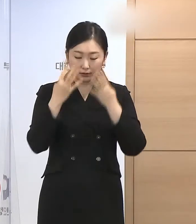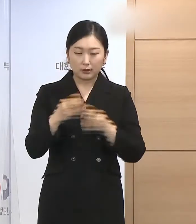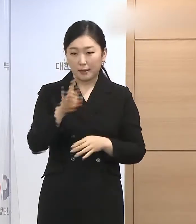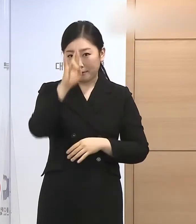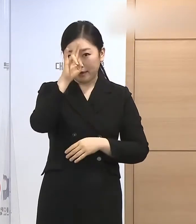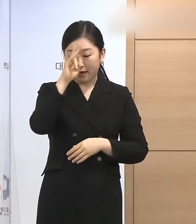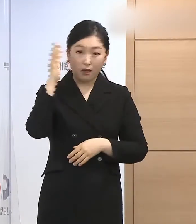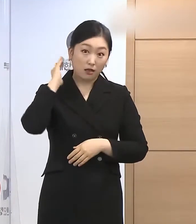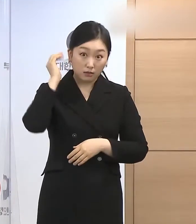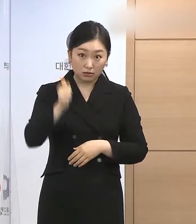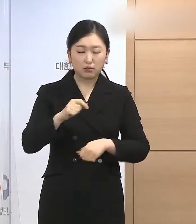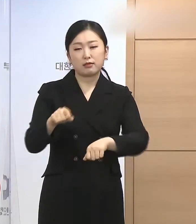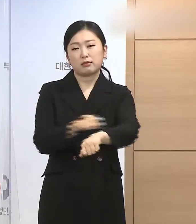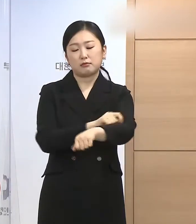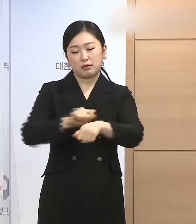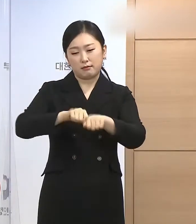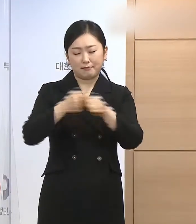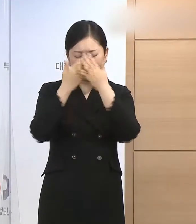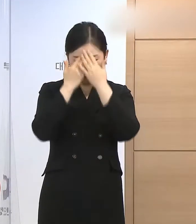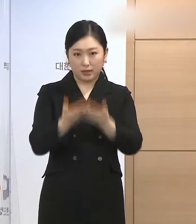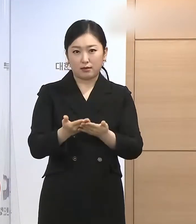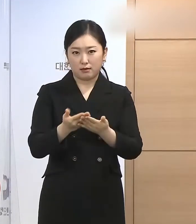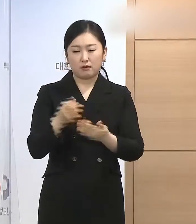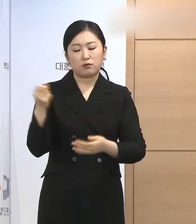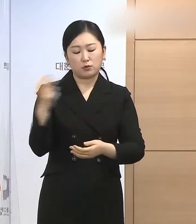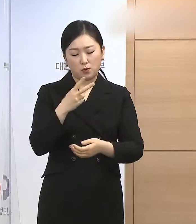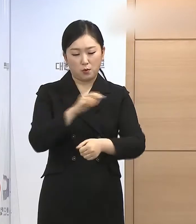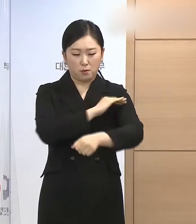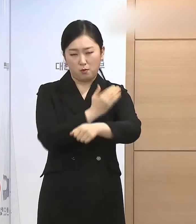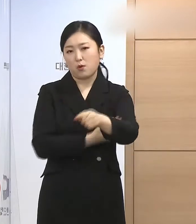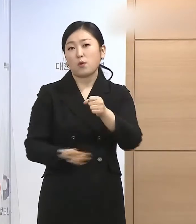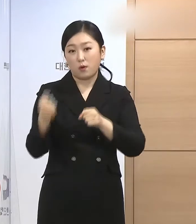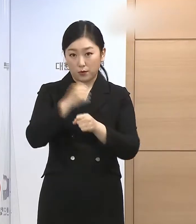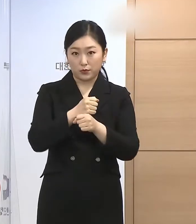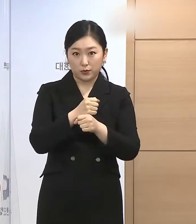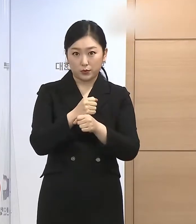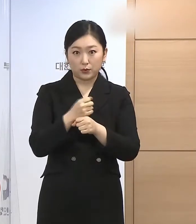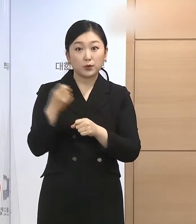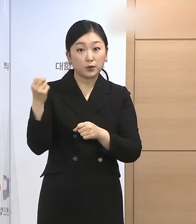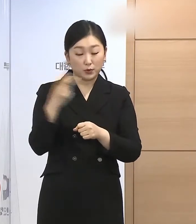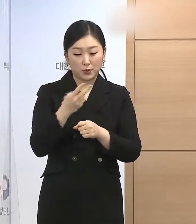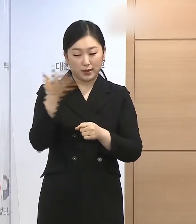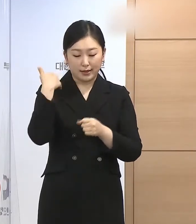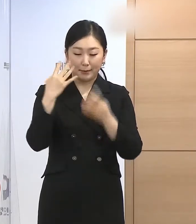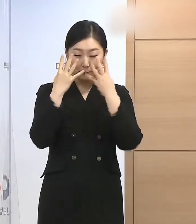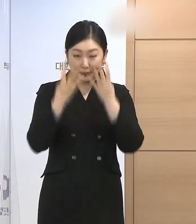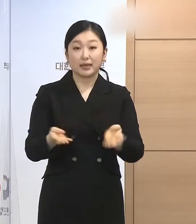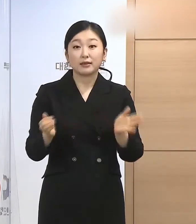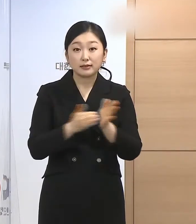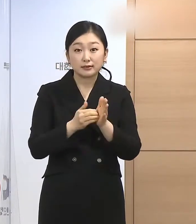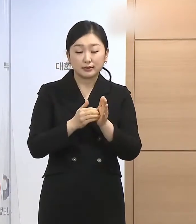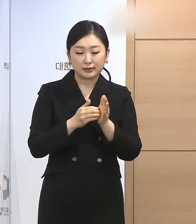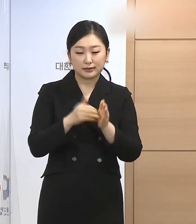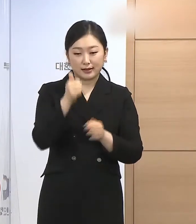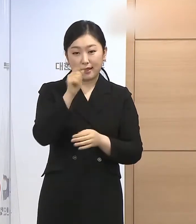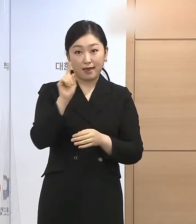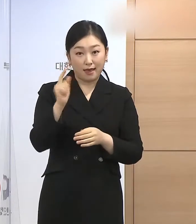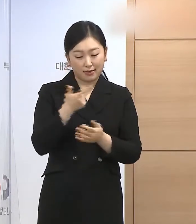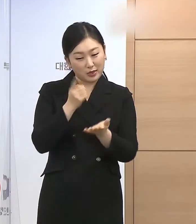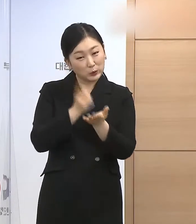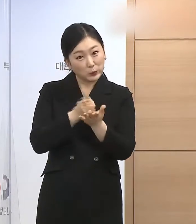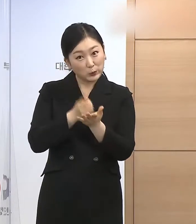대통령을 특별 사면 및 복권하고 형 집행을 완료한 한명숙 전 국무총리를